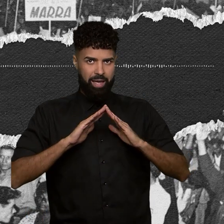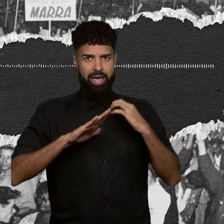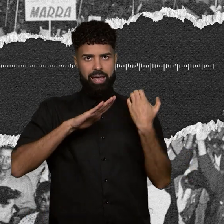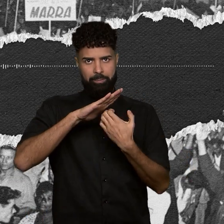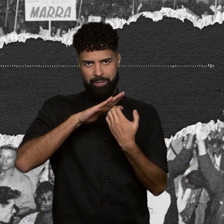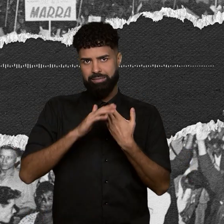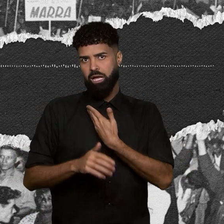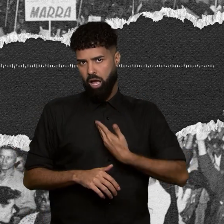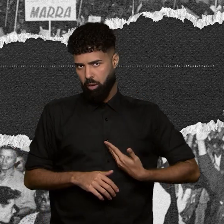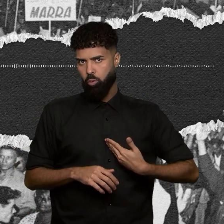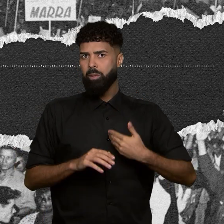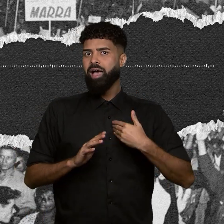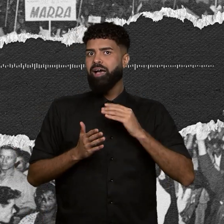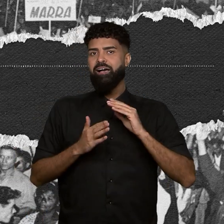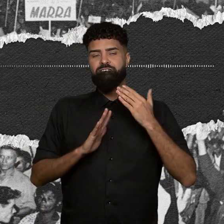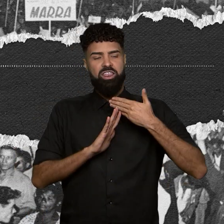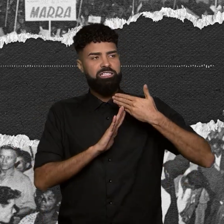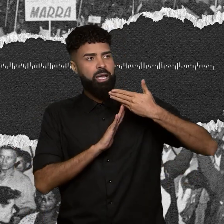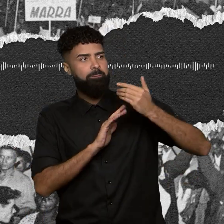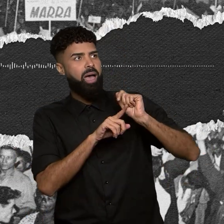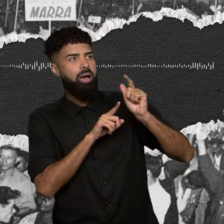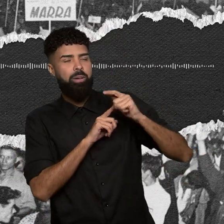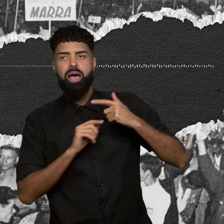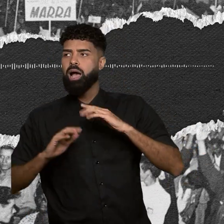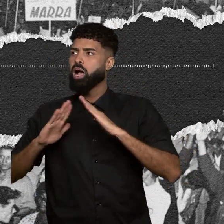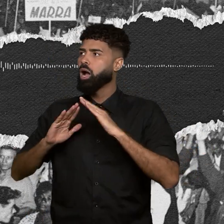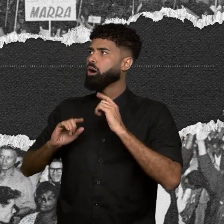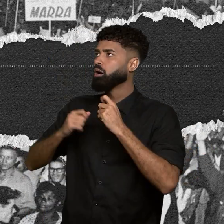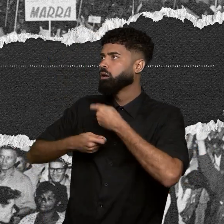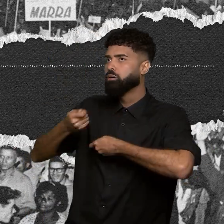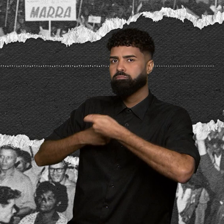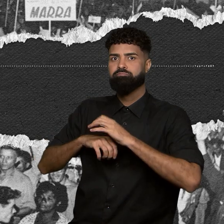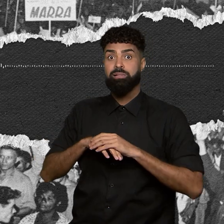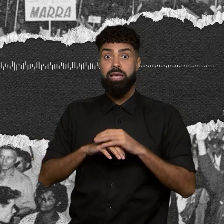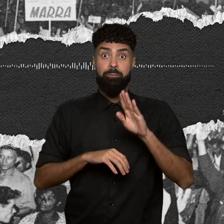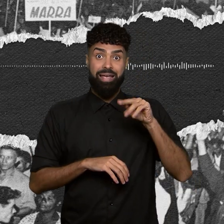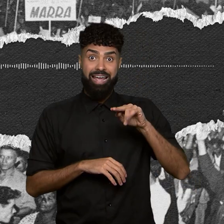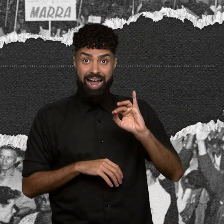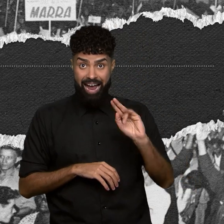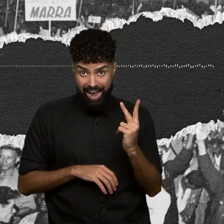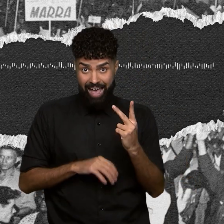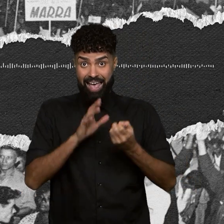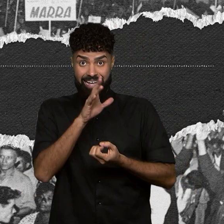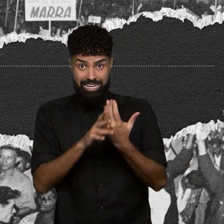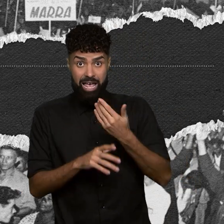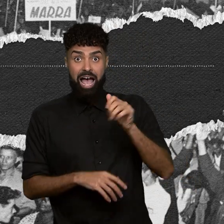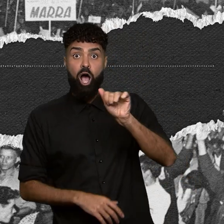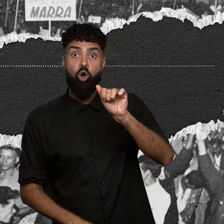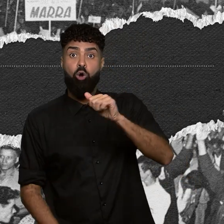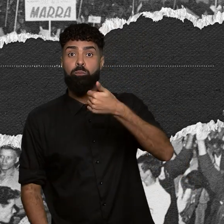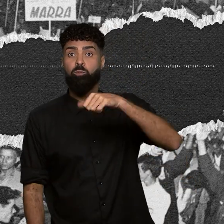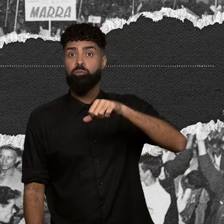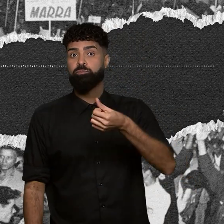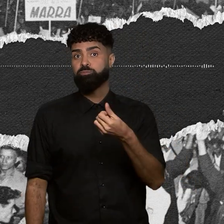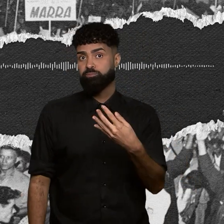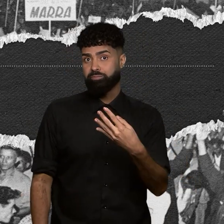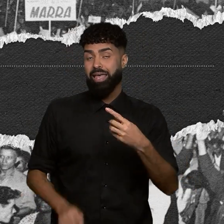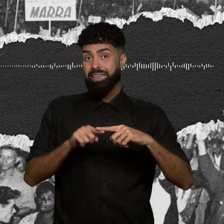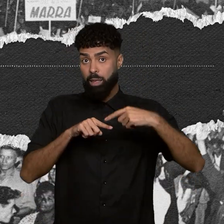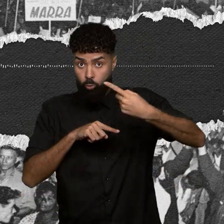financiava empreendimentos imobiliários. O BNH é criado em agosto de 64 e logo em seguida, em 67, vai ser